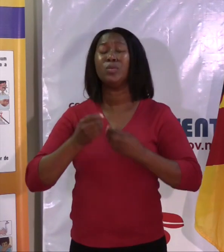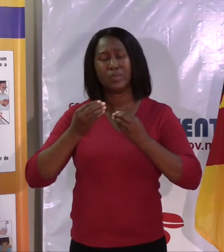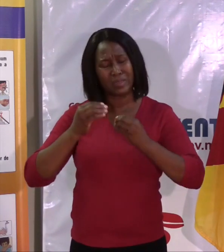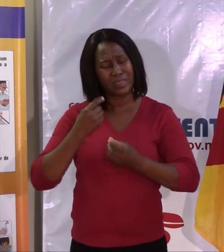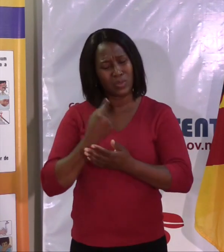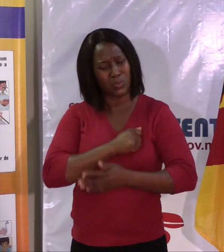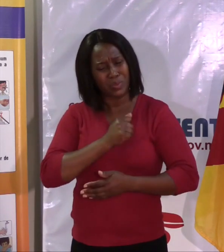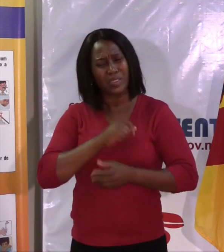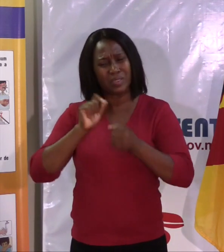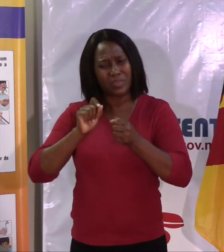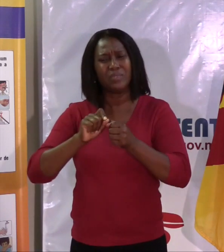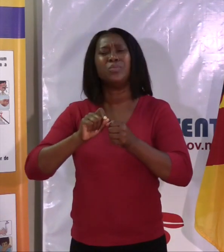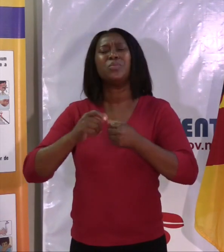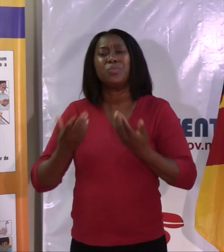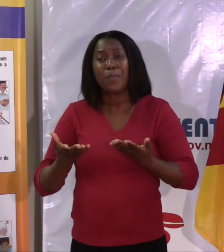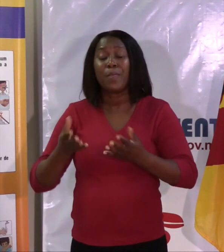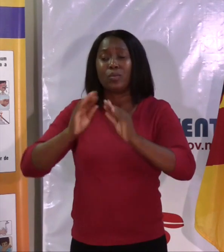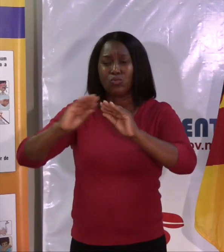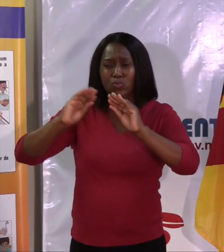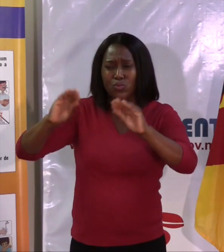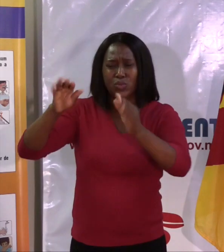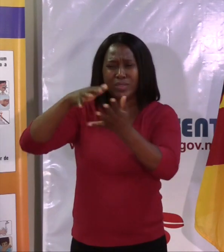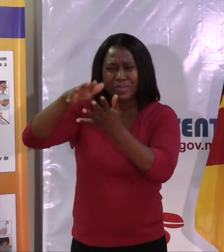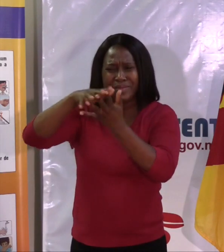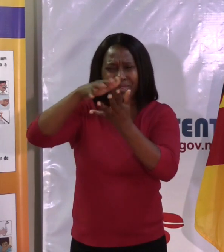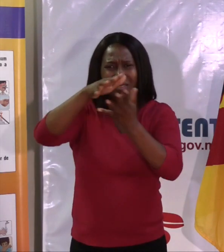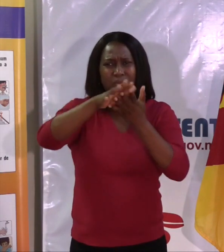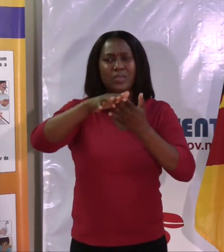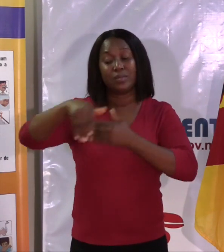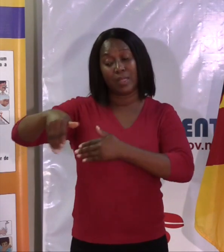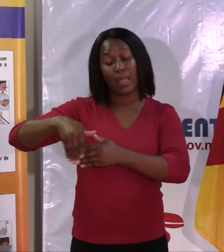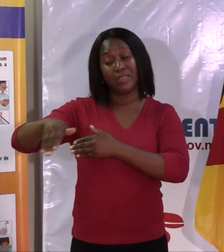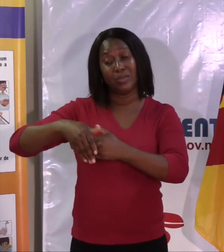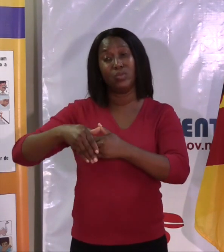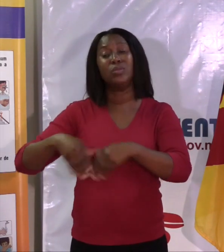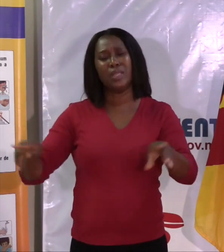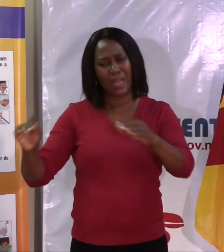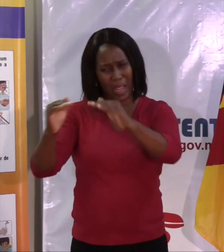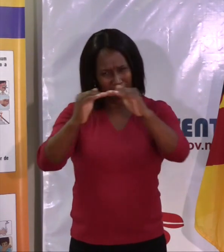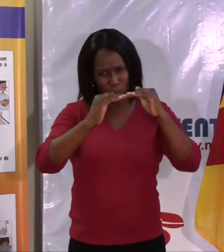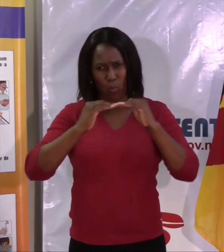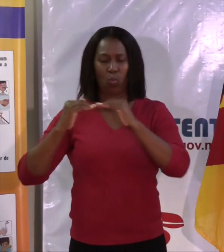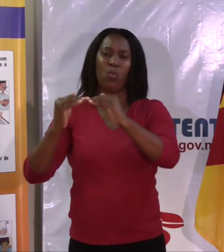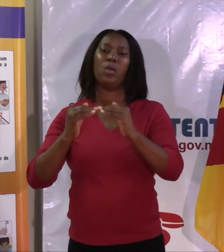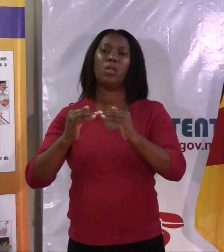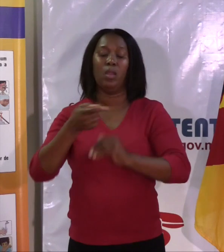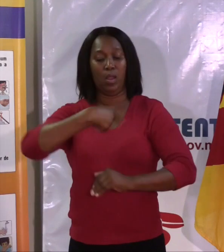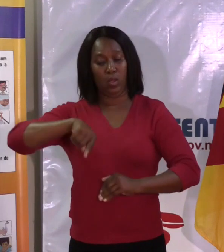Acho que o comportamento dos nossos concidadãos tem que ser igual ao comportamento nosso também. Portanto, o nós explicamos, o que nós